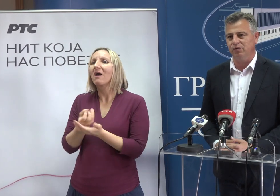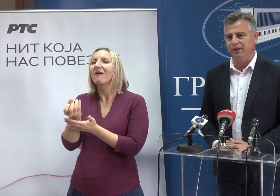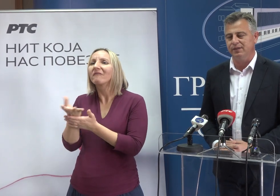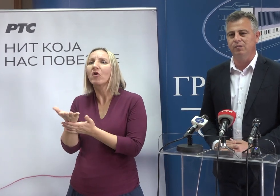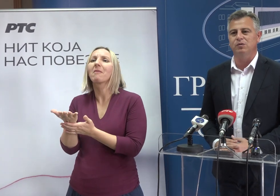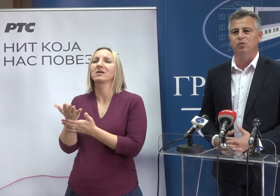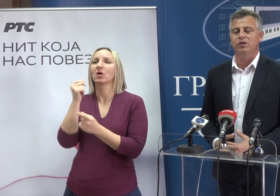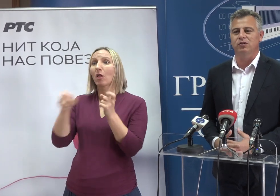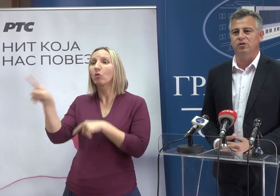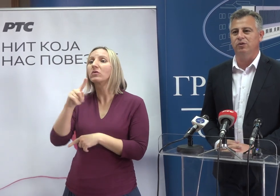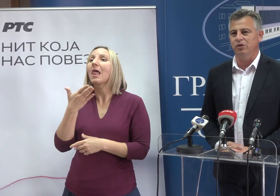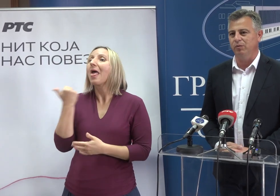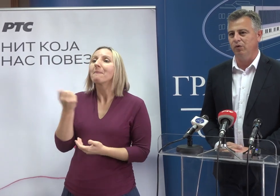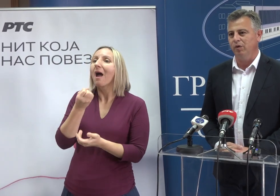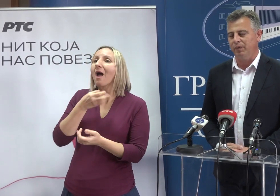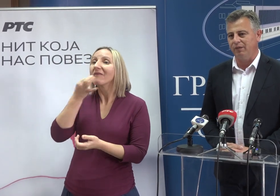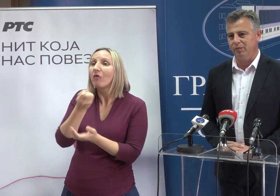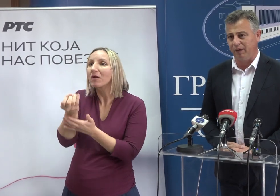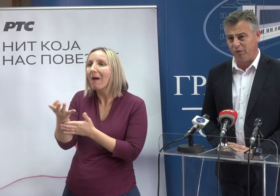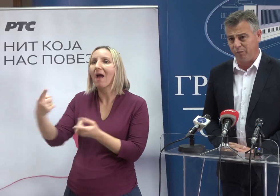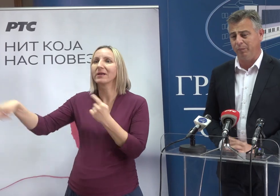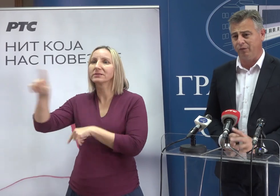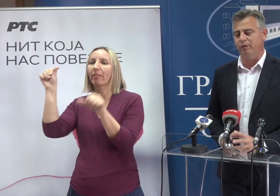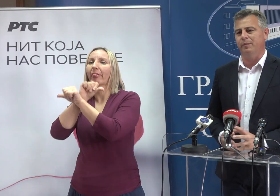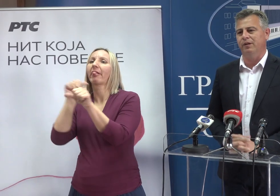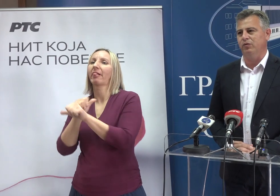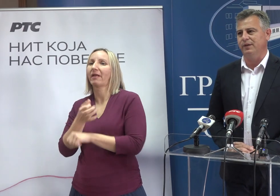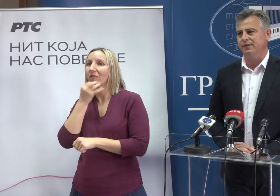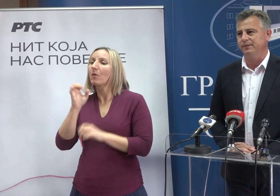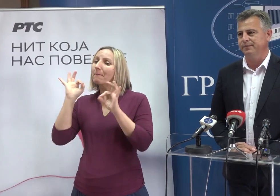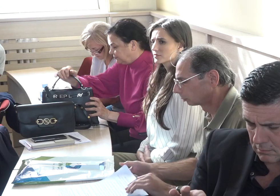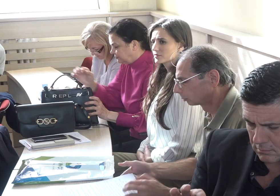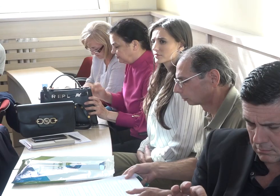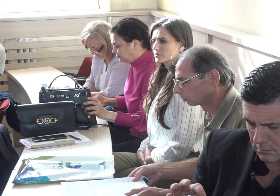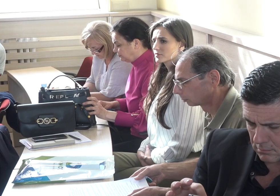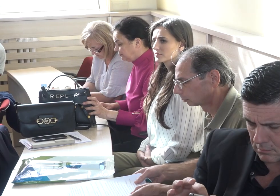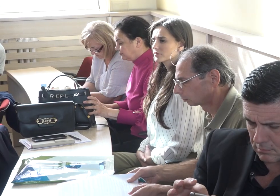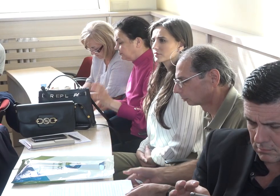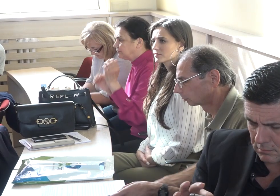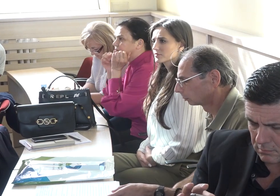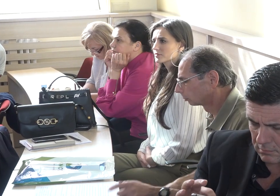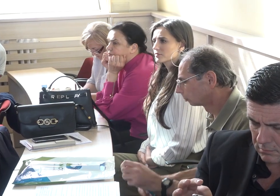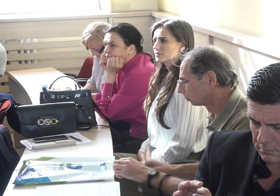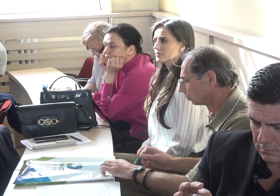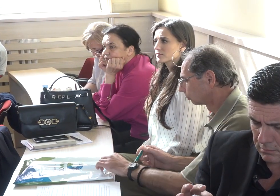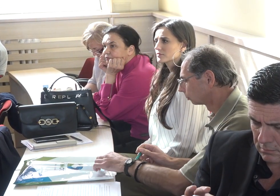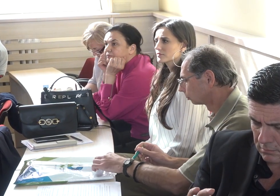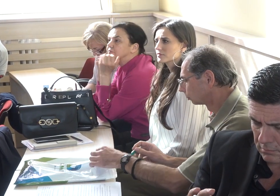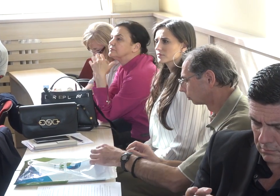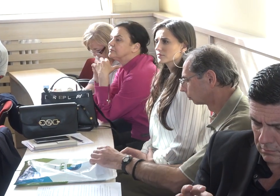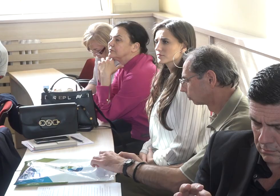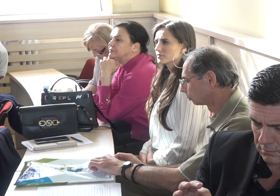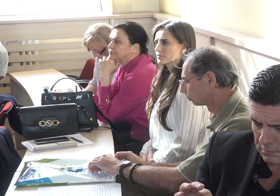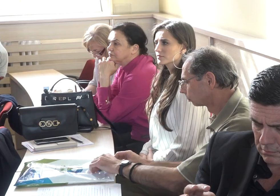imate dezinformacije a mi smo uvijek za to da ljudi imaju prave i pravovremene informacije. Cilj ovih panela je da programski savjet